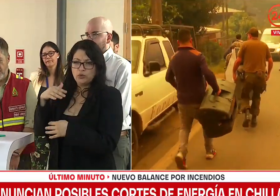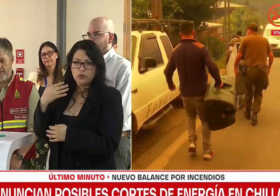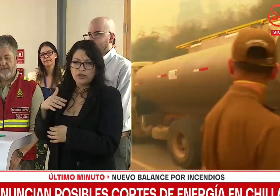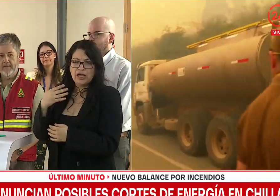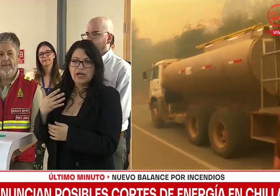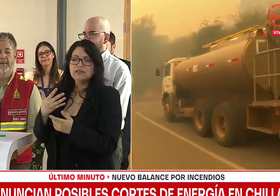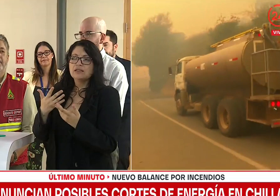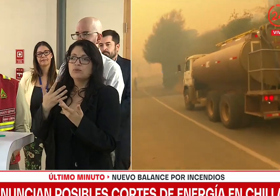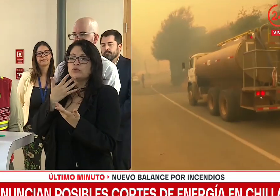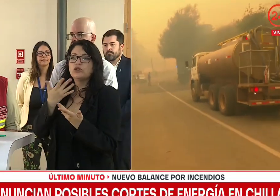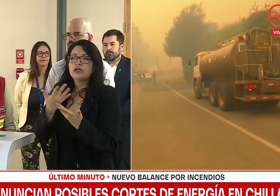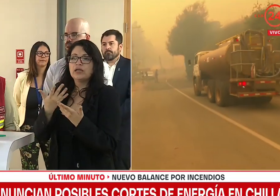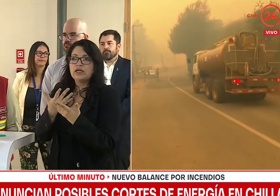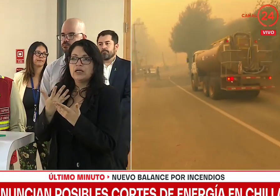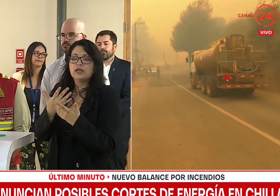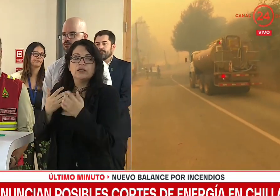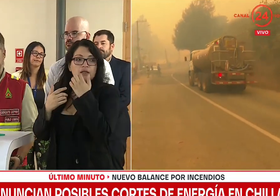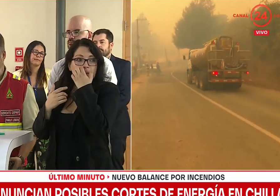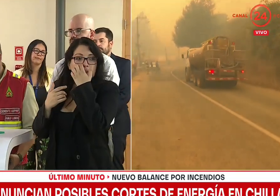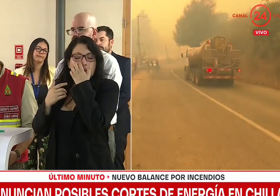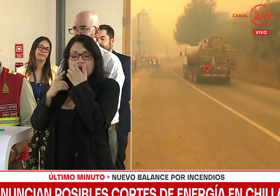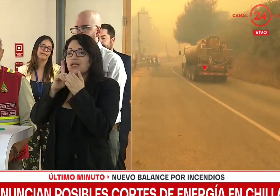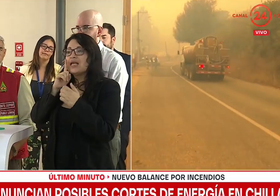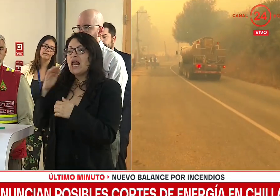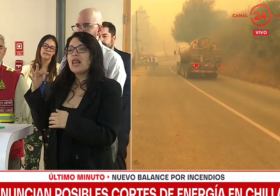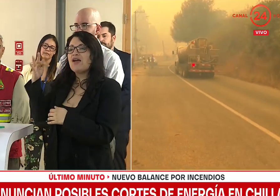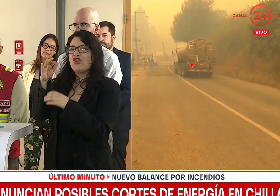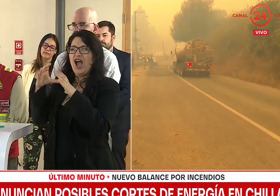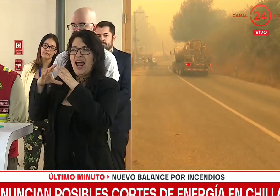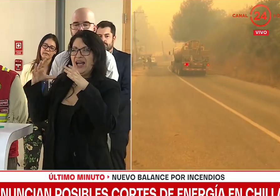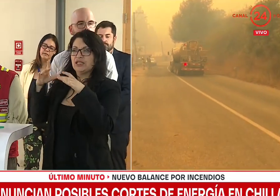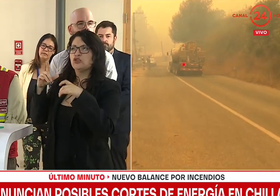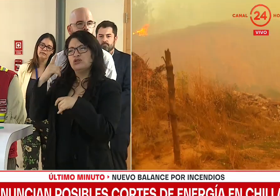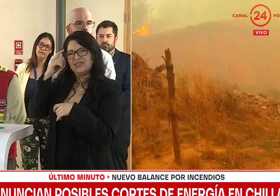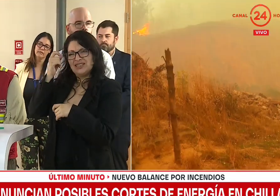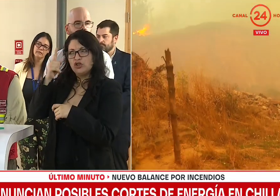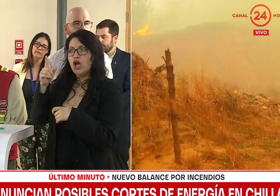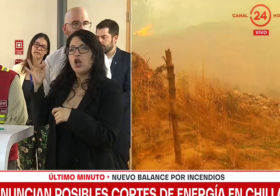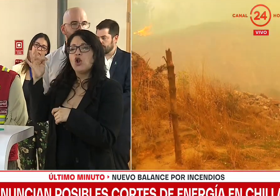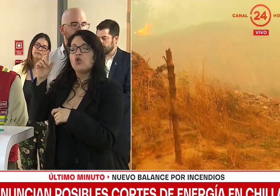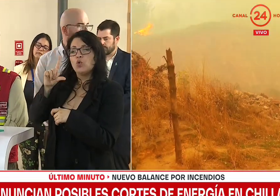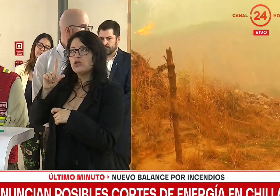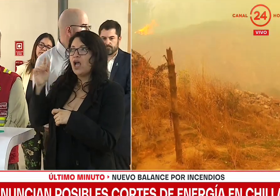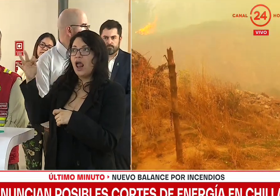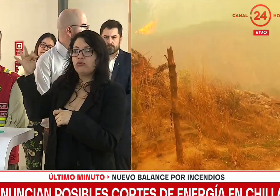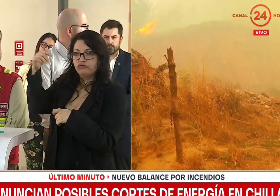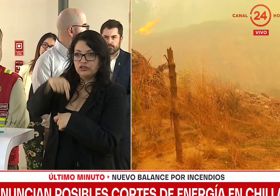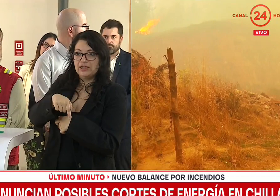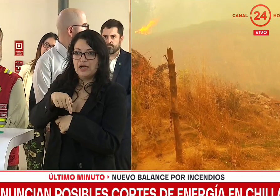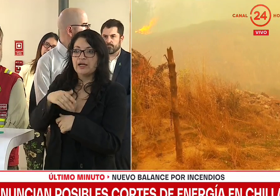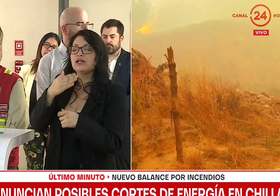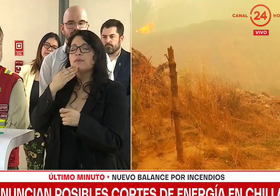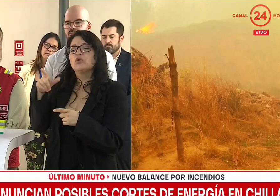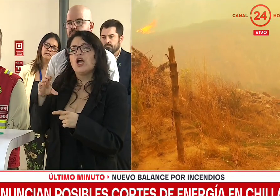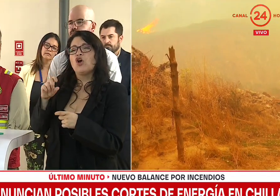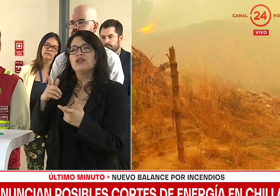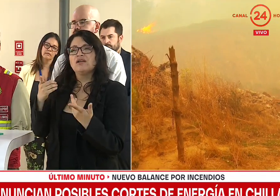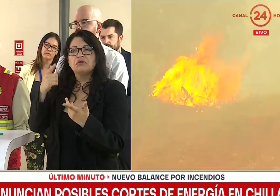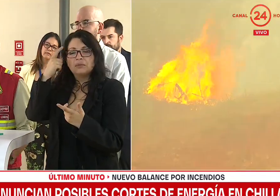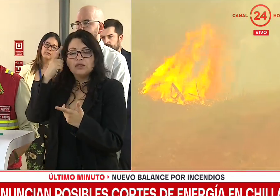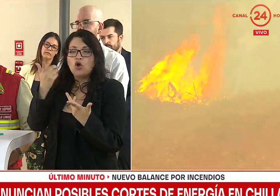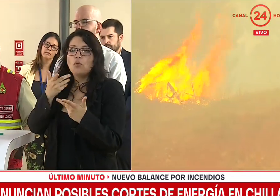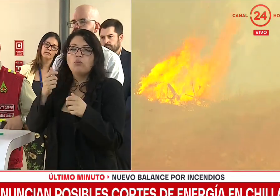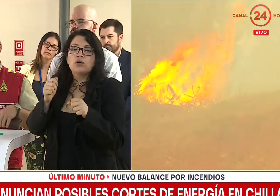de contar con el Temtanker, que entiendo llegará el día lunes y las proyecciones que tiene CONAF respecto del desarrollo de los